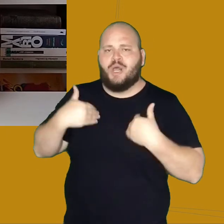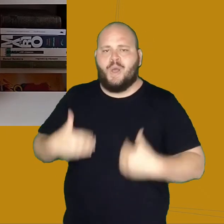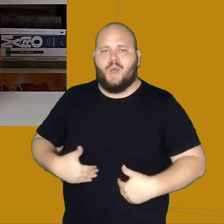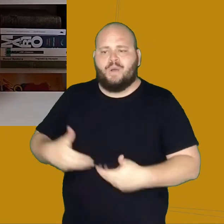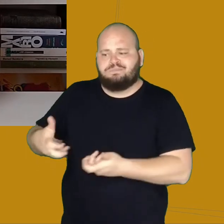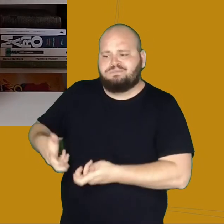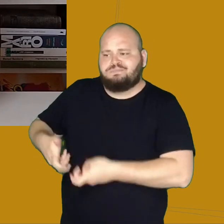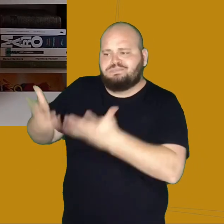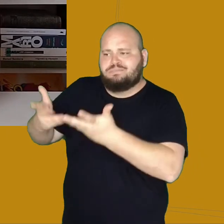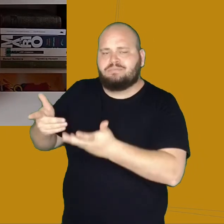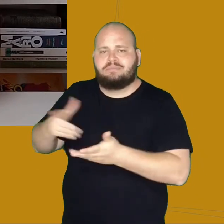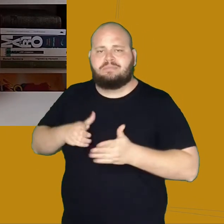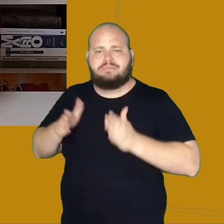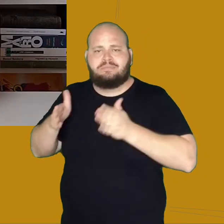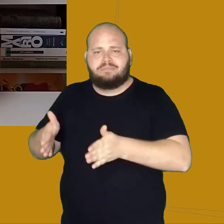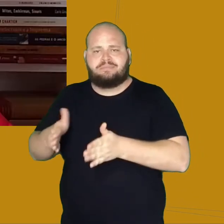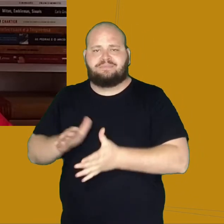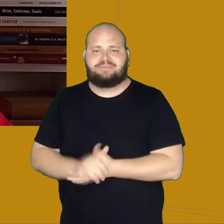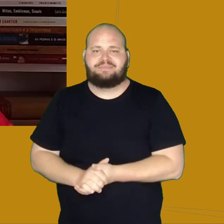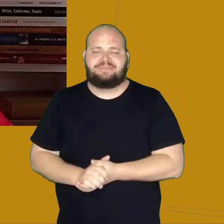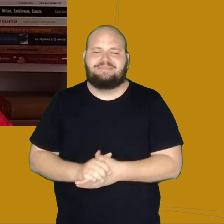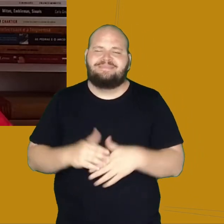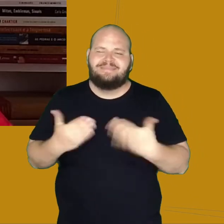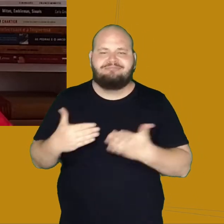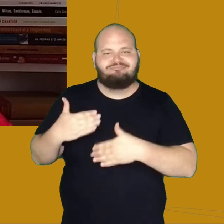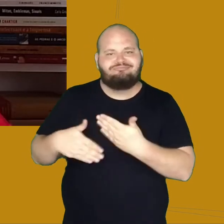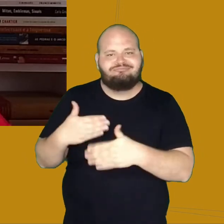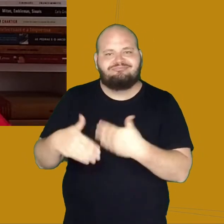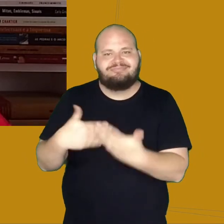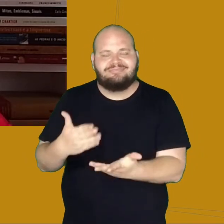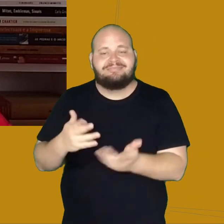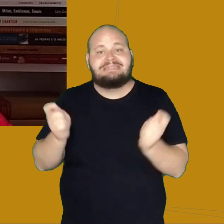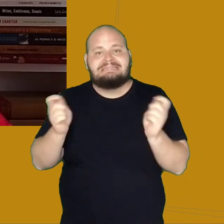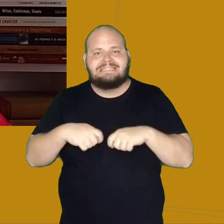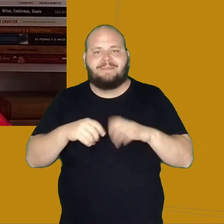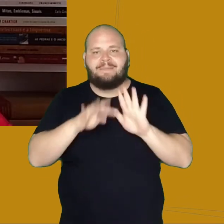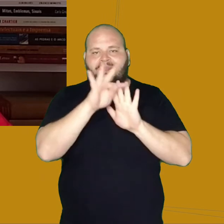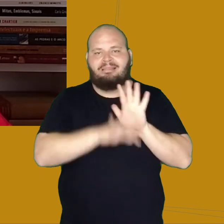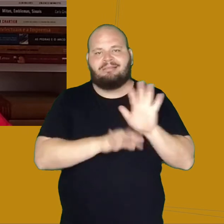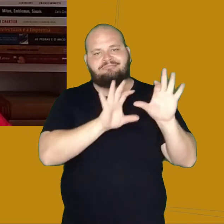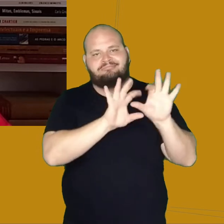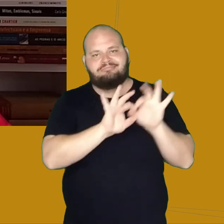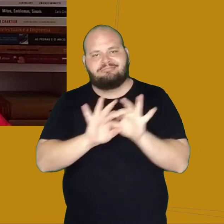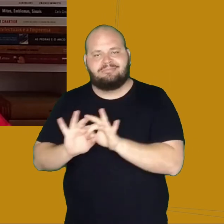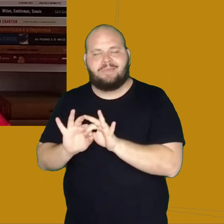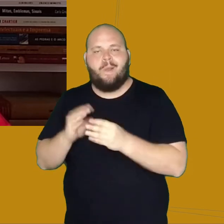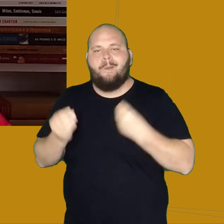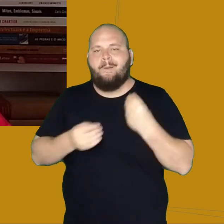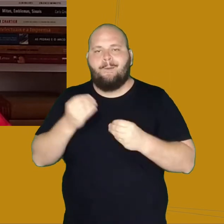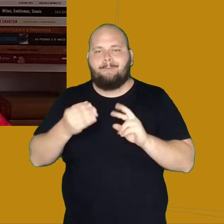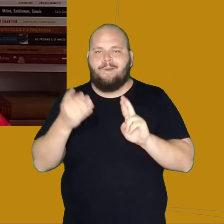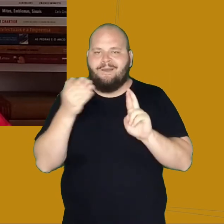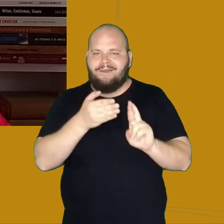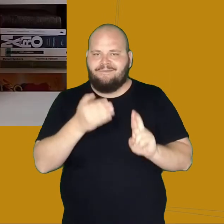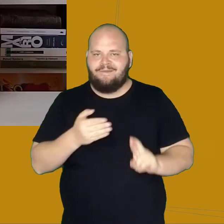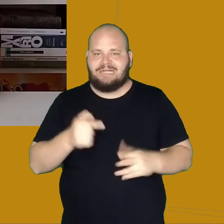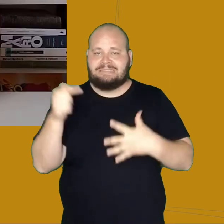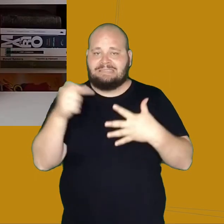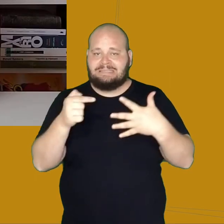procedesse com o corpo de delito. Diante desse enredo, a gente pode focar agora em alguns pontos relevantes da história. Primeiro,